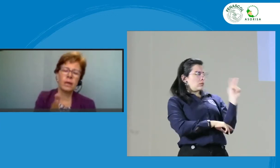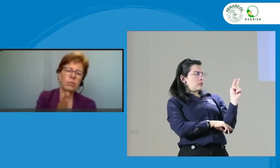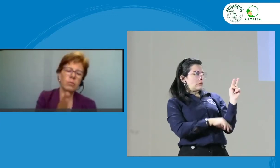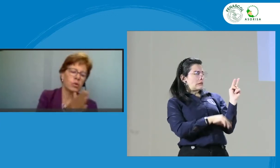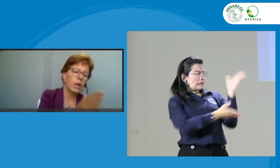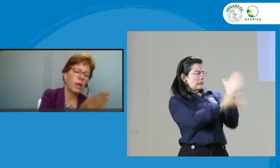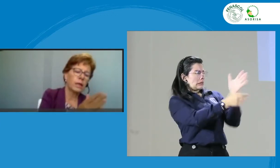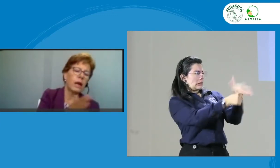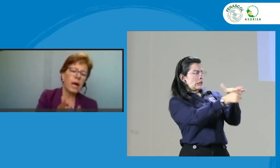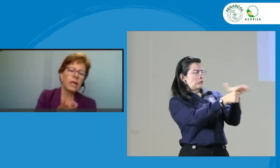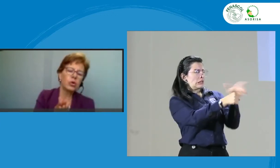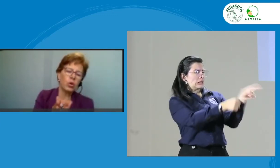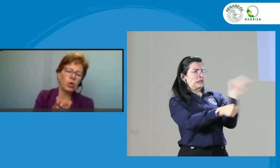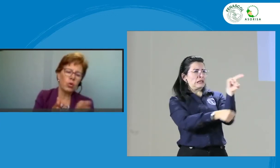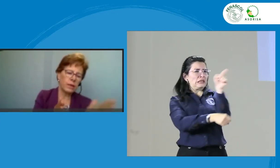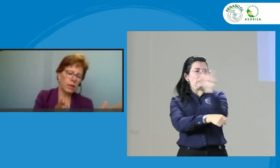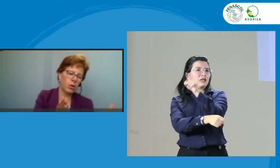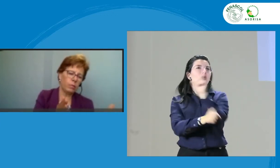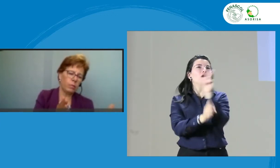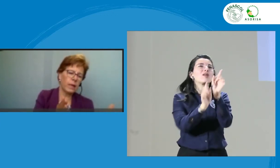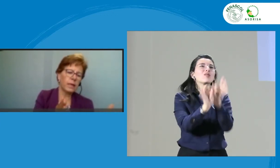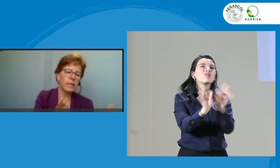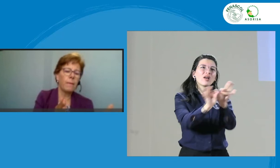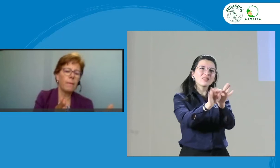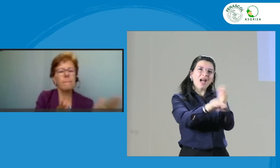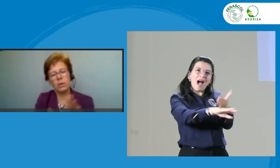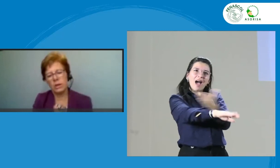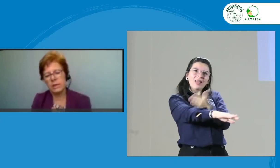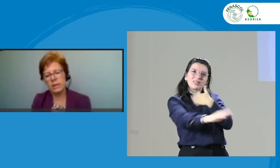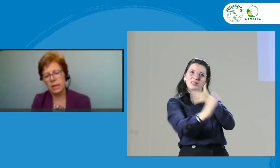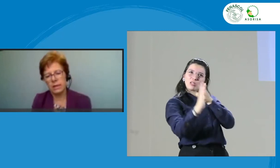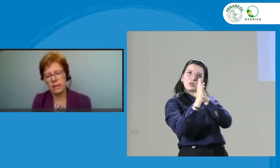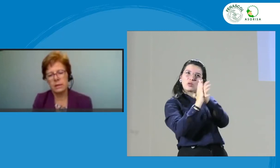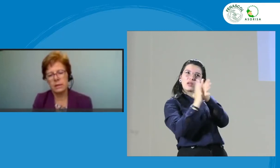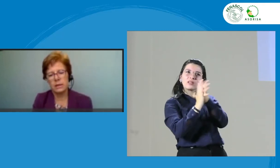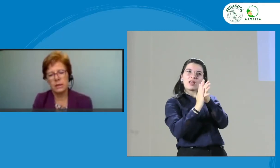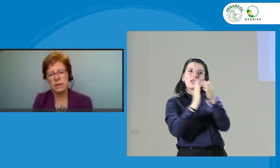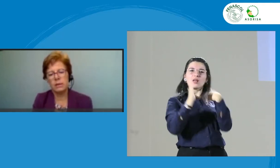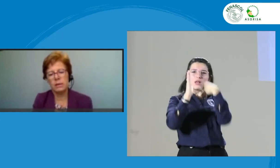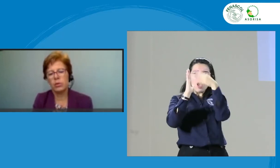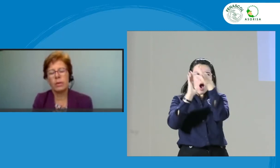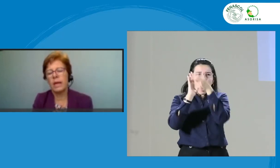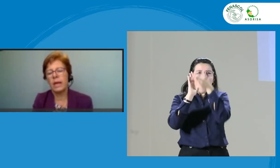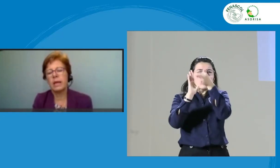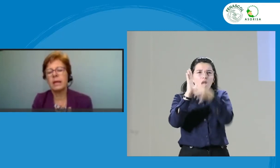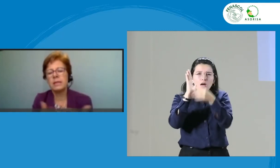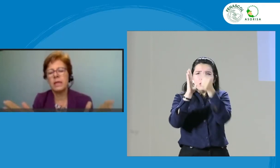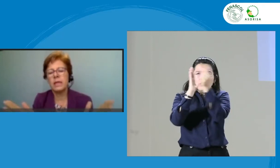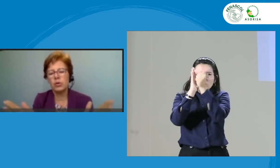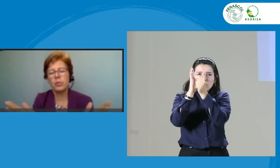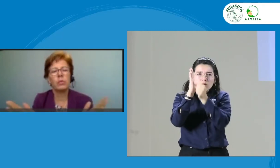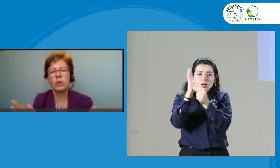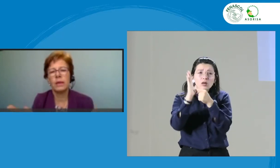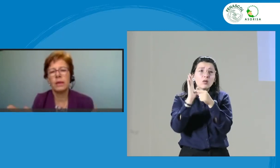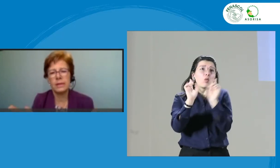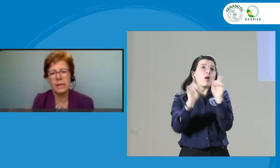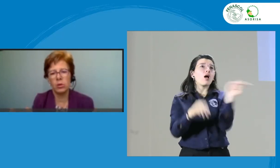trabajar en todo lo anterior para que sean menos las quejas. Porque para dar castigos, podemos dar castigos.